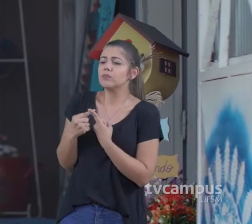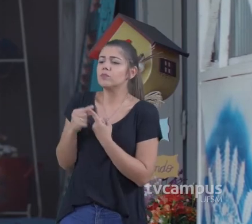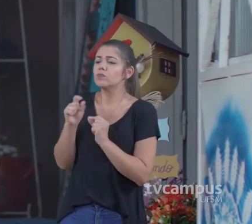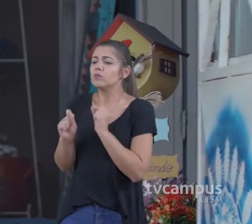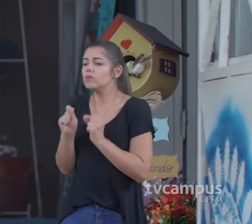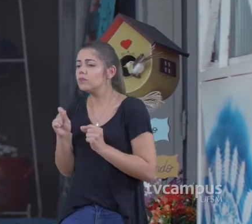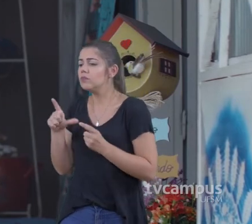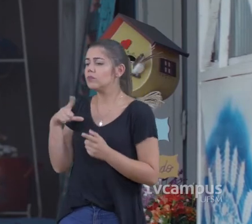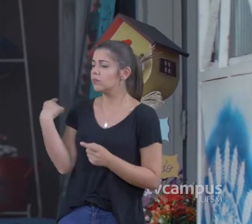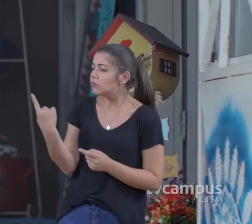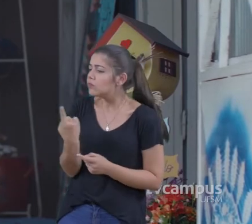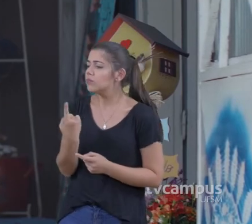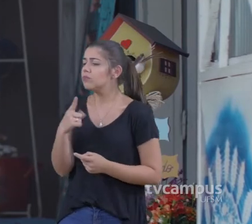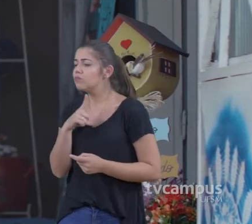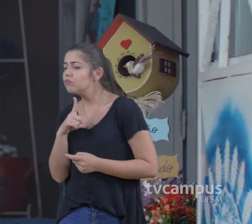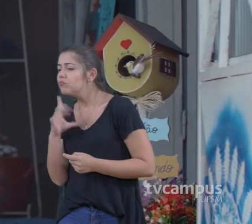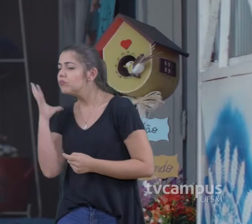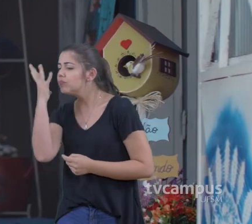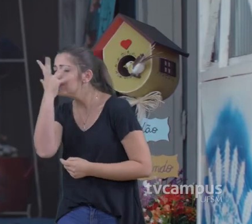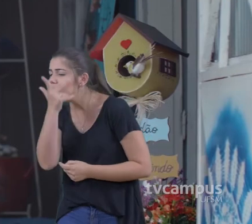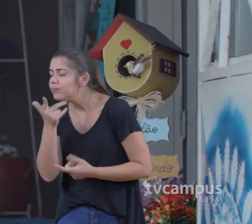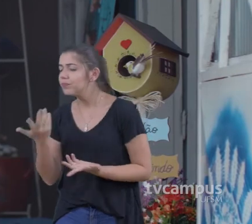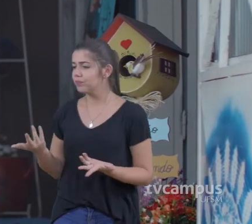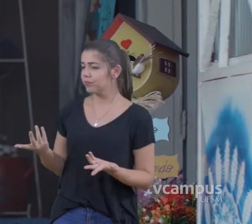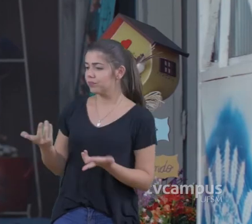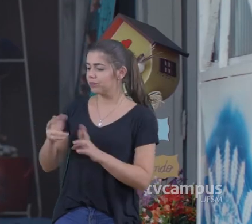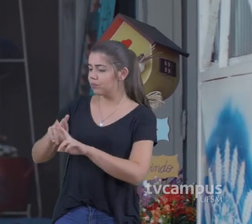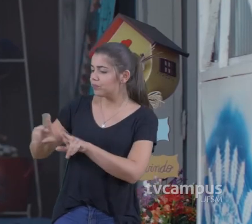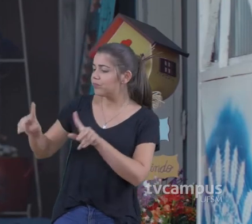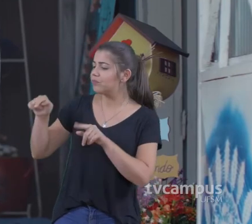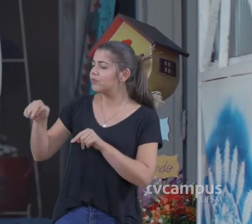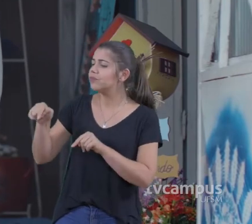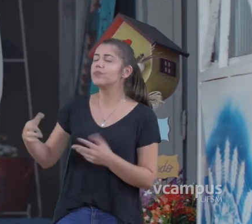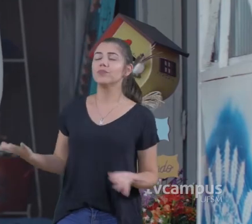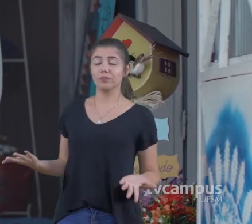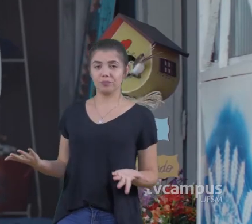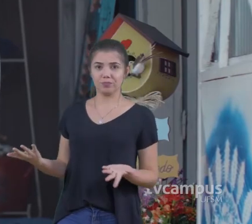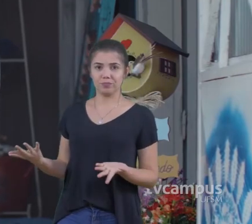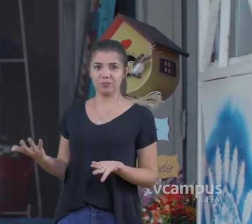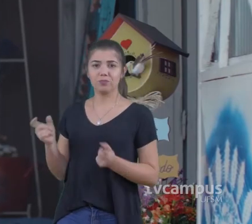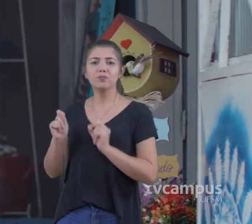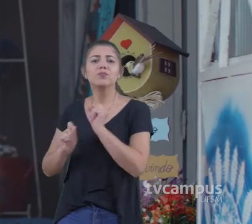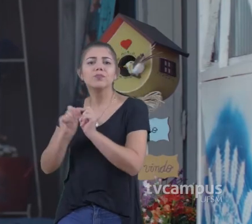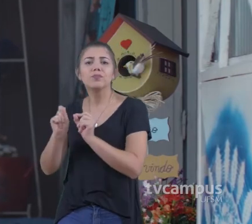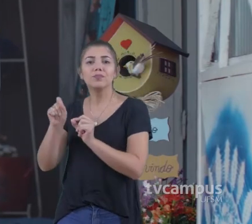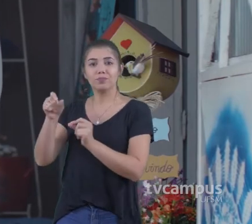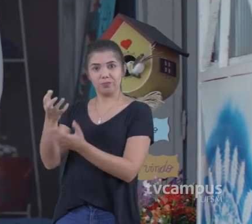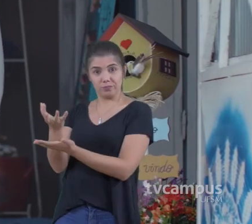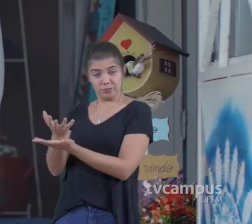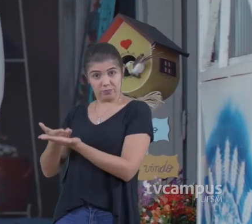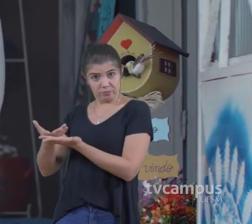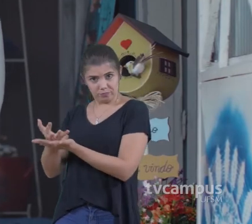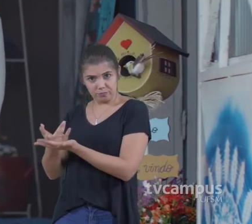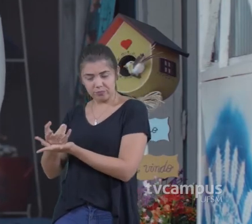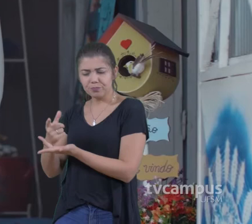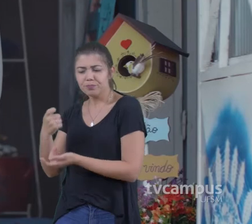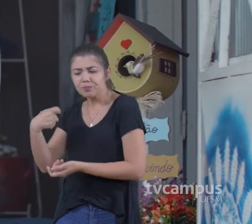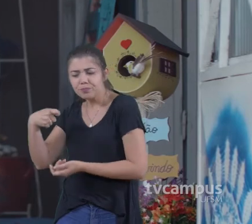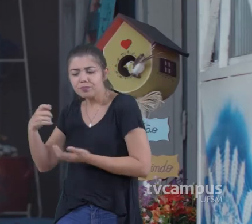De geologia De biodiversidade O que o município Tem a oferecer Então a gente precisa Empoderar a comunidade A comunidade precisa